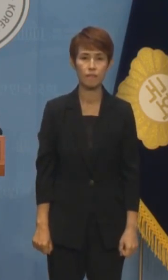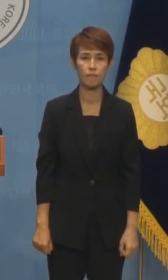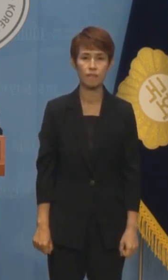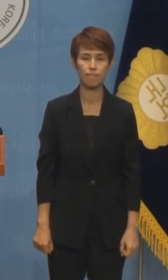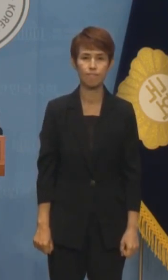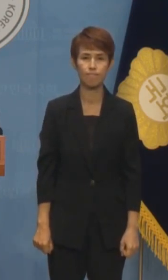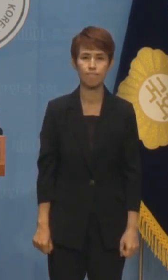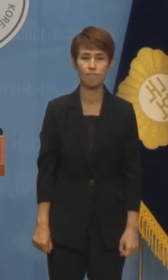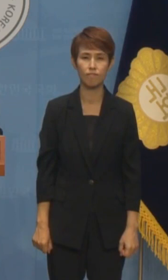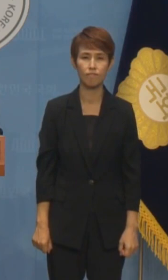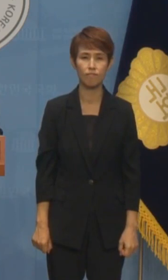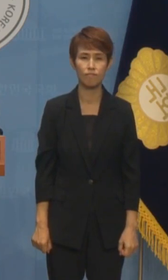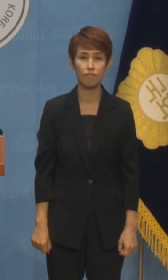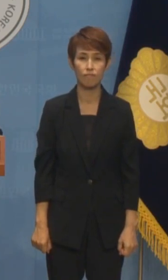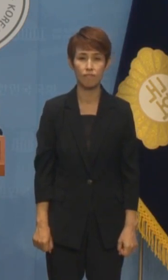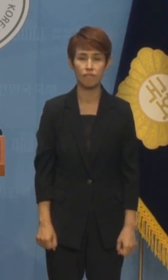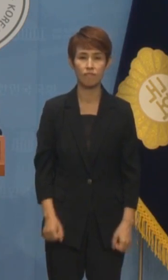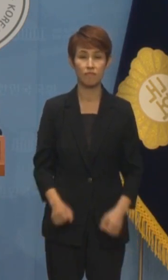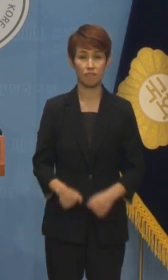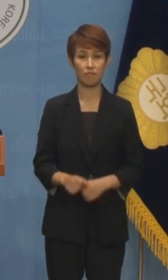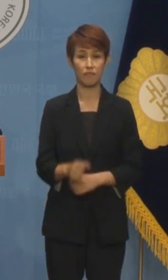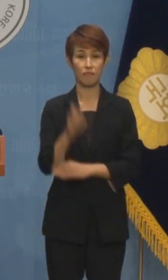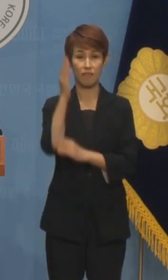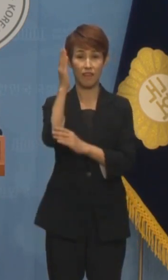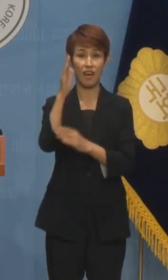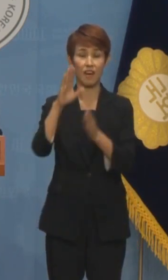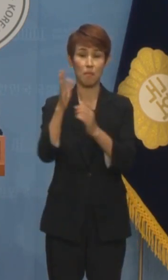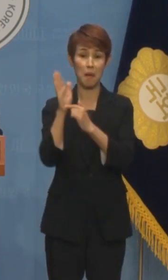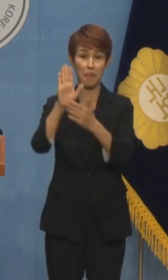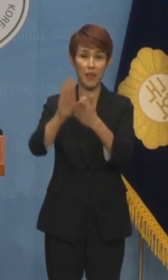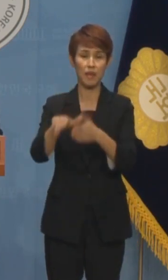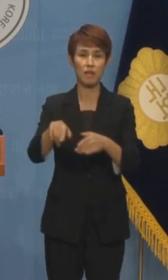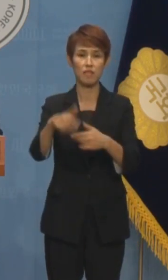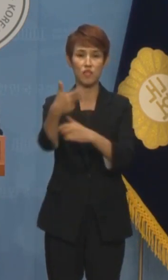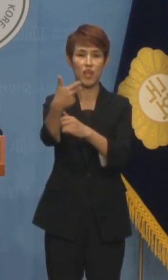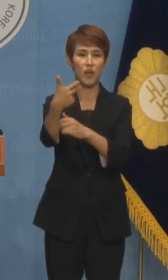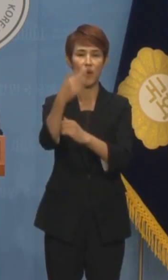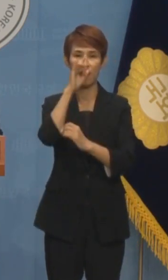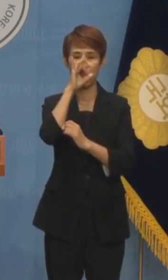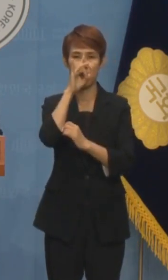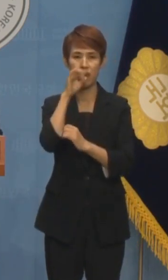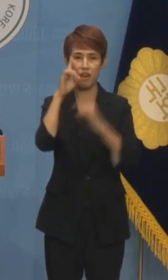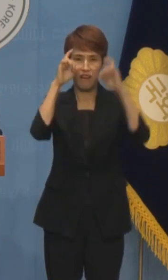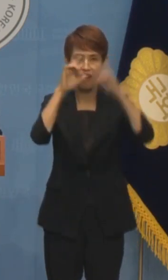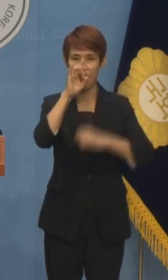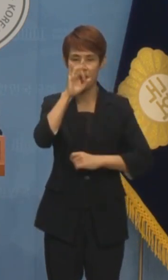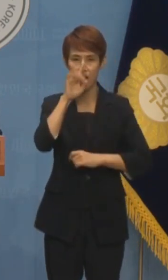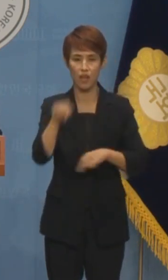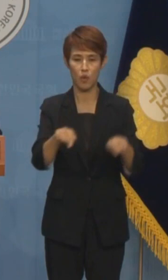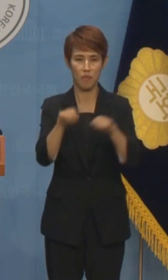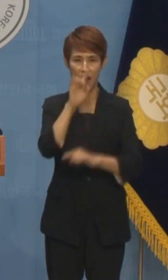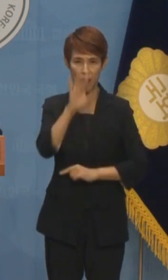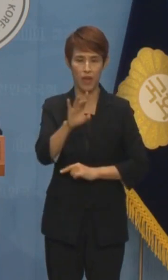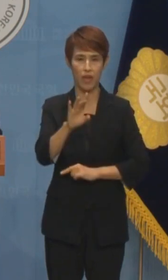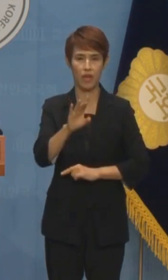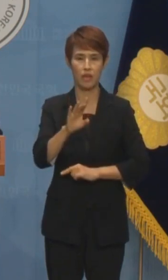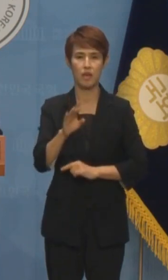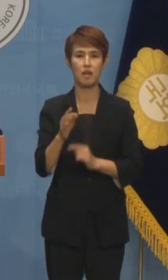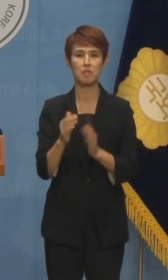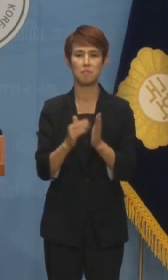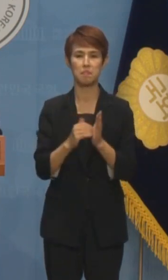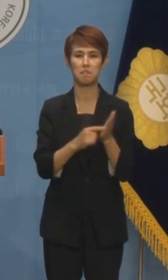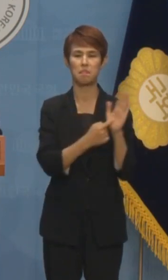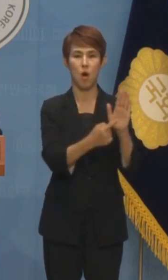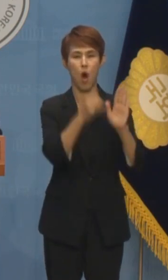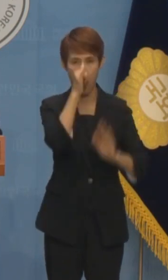심지어 촬영이나 녹음을 하지 못하도록 비공개로 브리핑했습니다. 경찰 스스로도